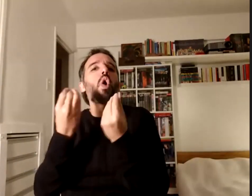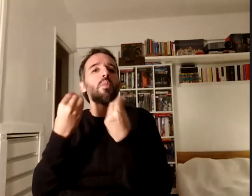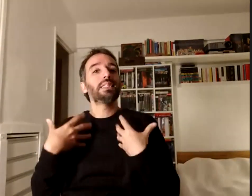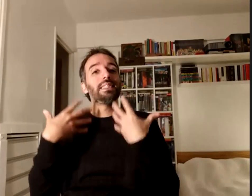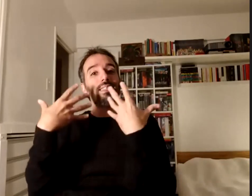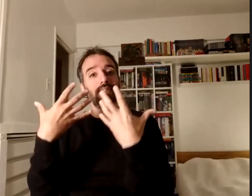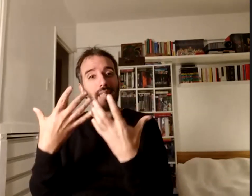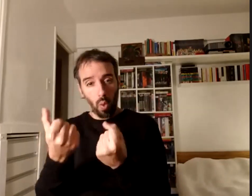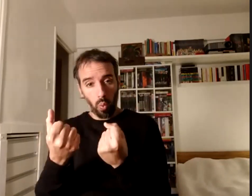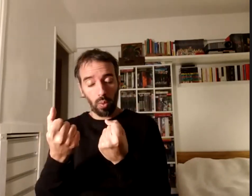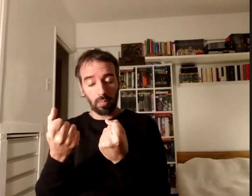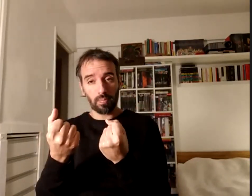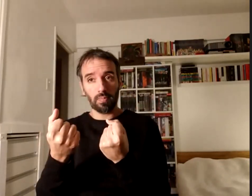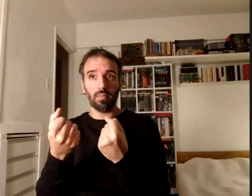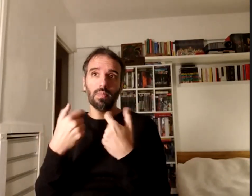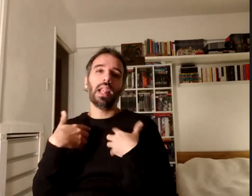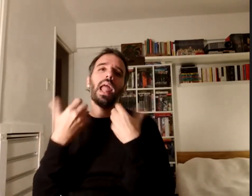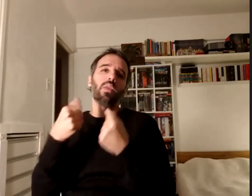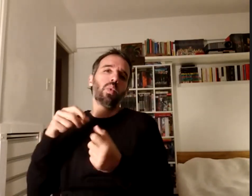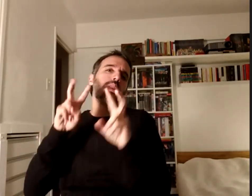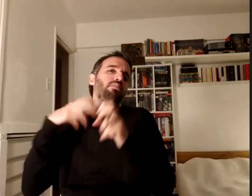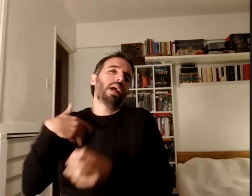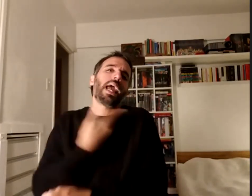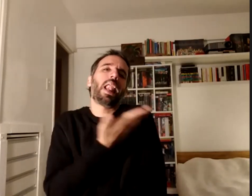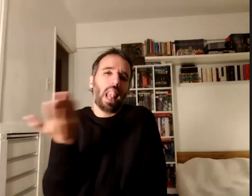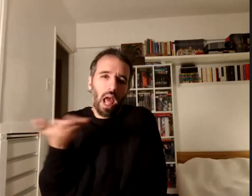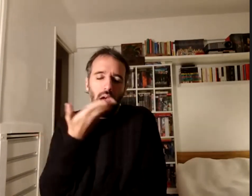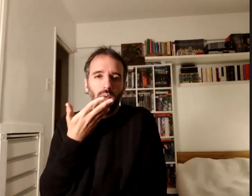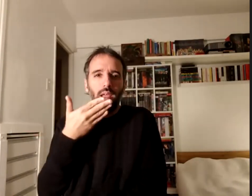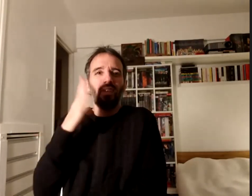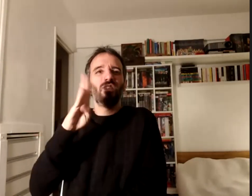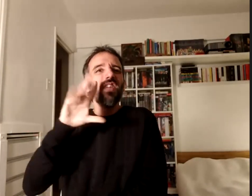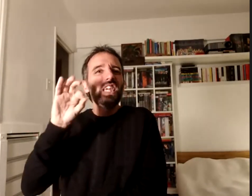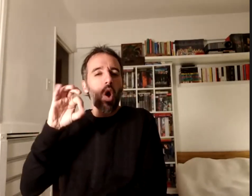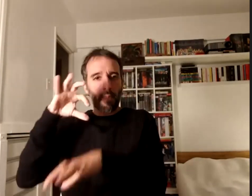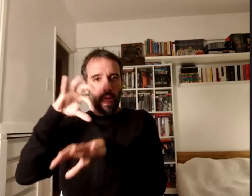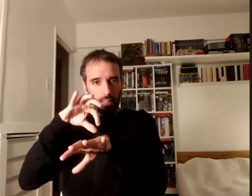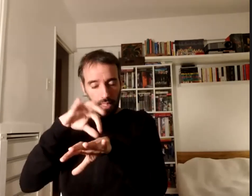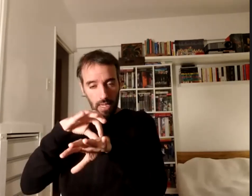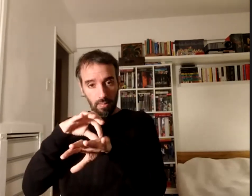la salud en términos generales quiero decir la biomedicina al establecer diagnósticos